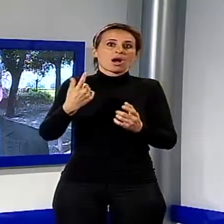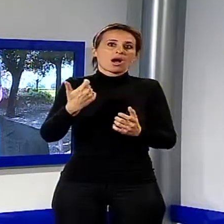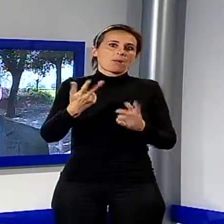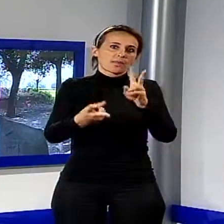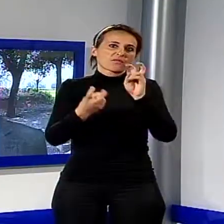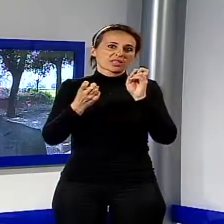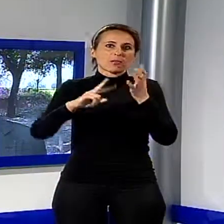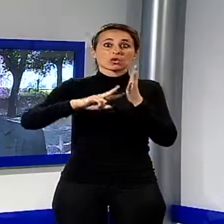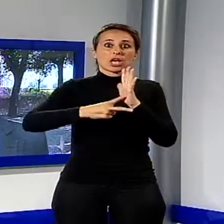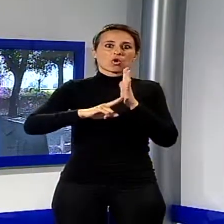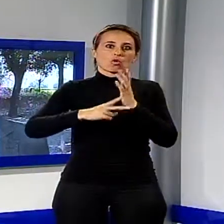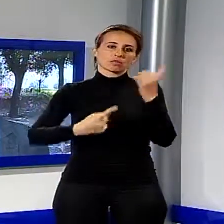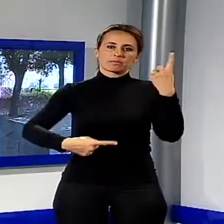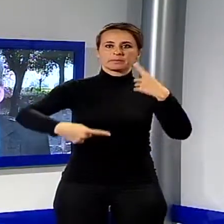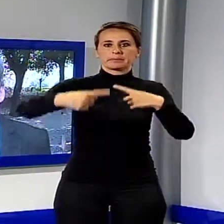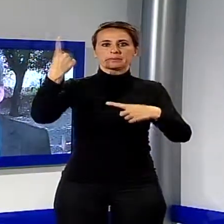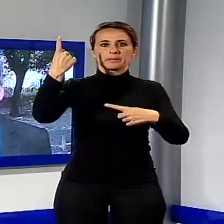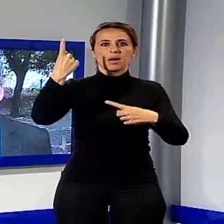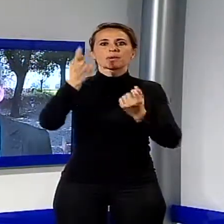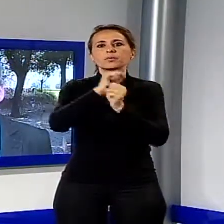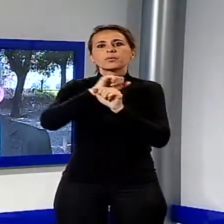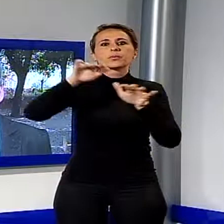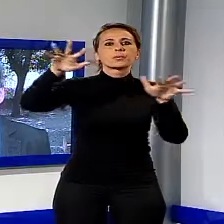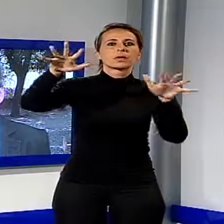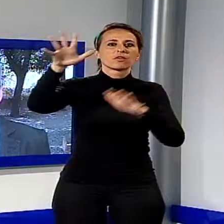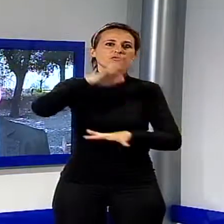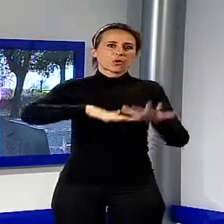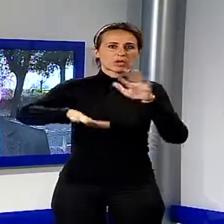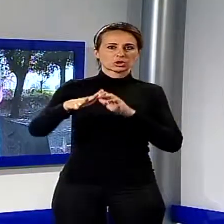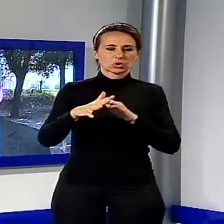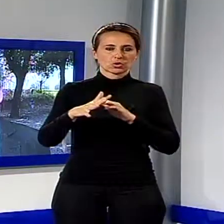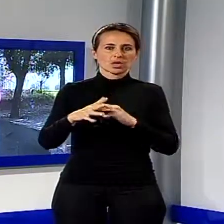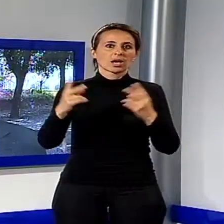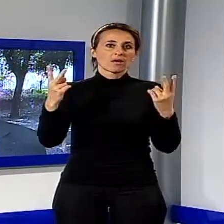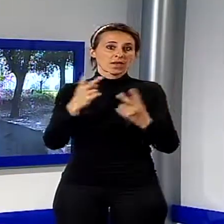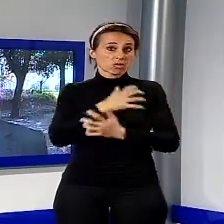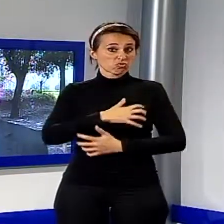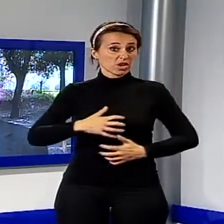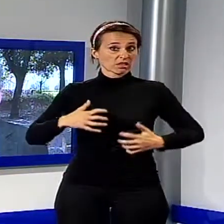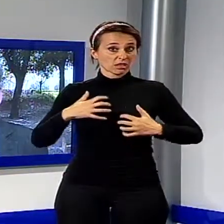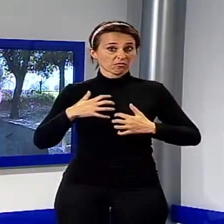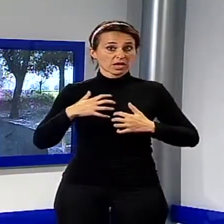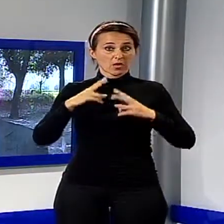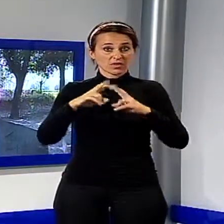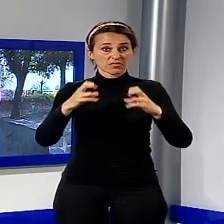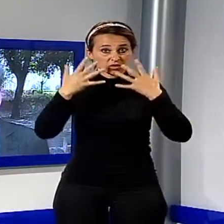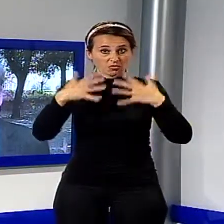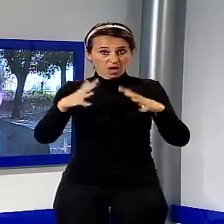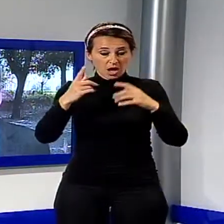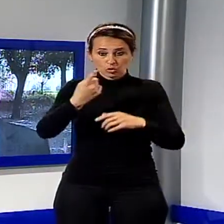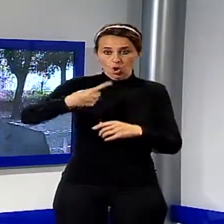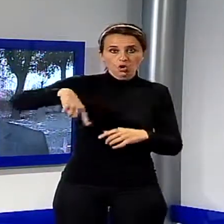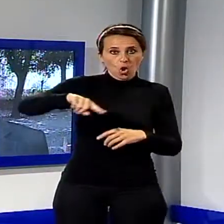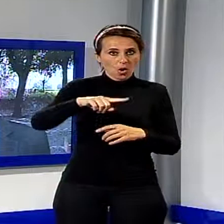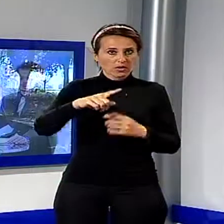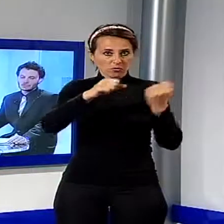sempre chiaramente sulla base di informazioni corrette e scientificamente verificate dal momento che fondazione culturale siamo e fondazione culturale dobbiamo